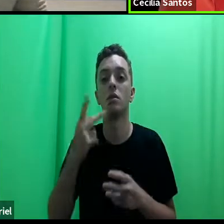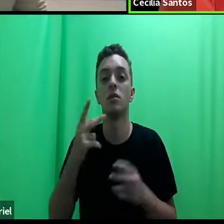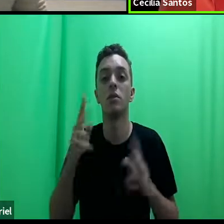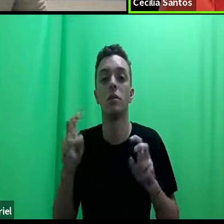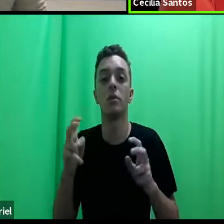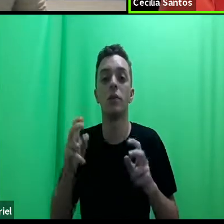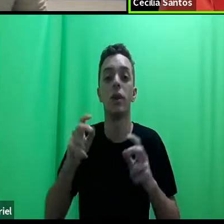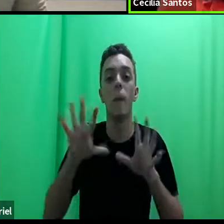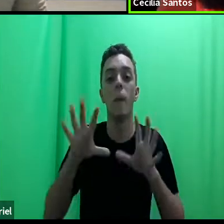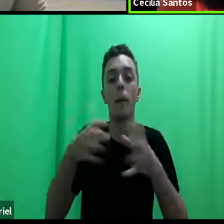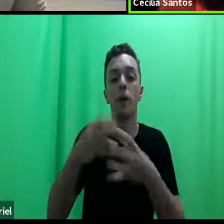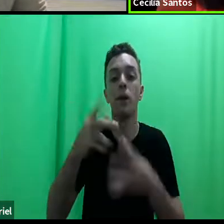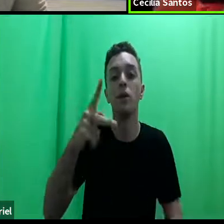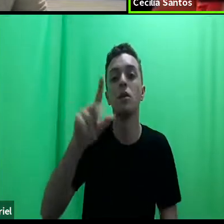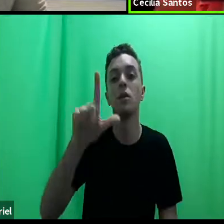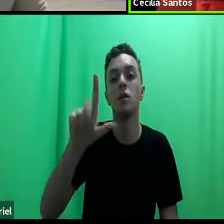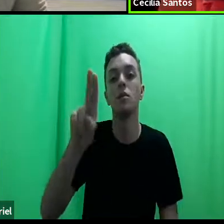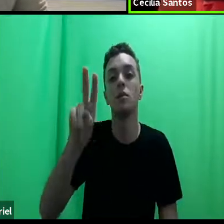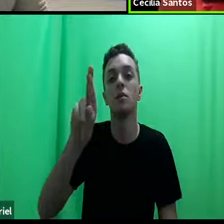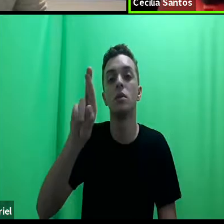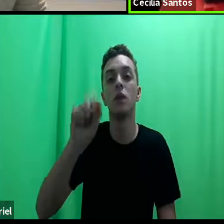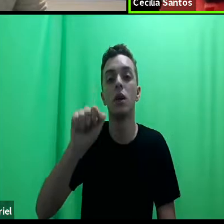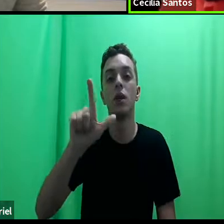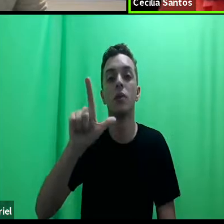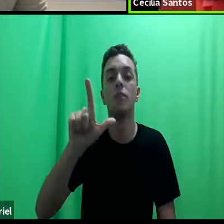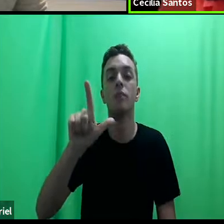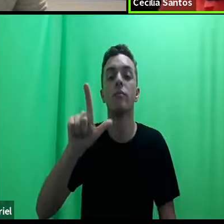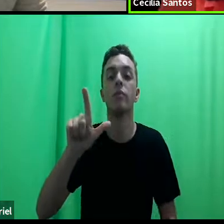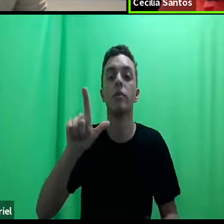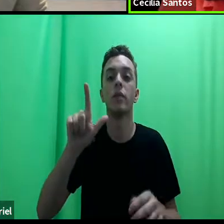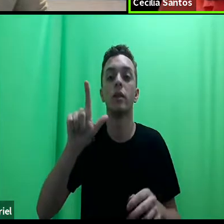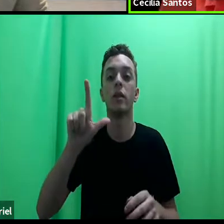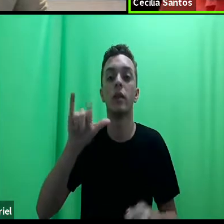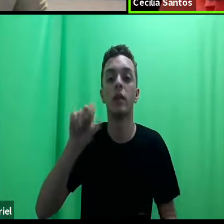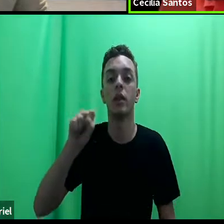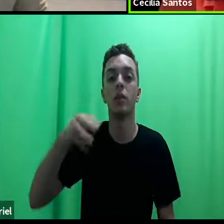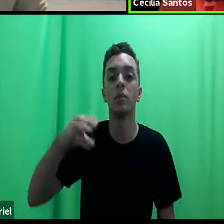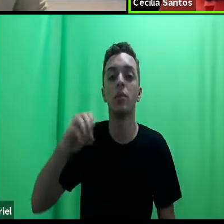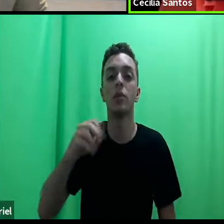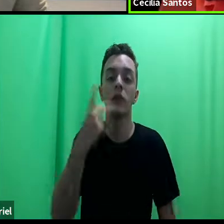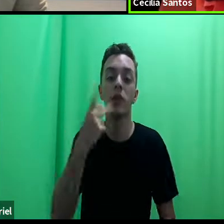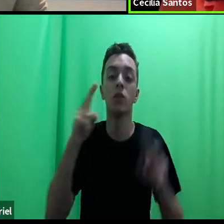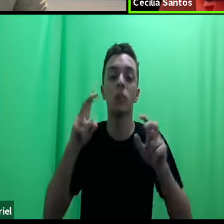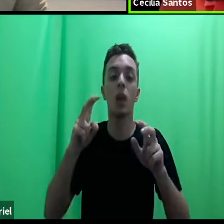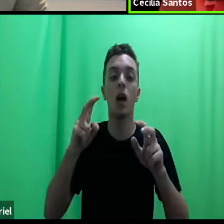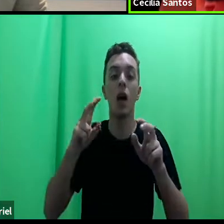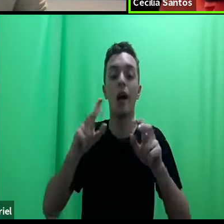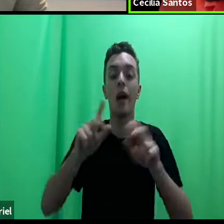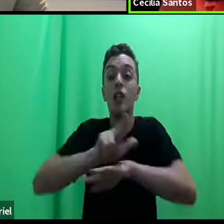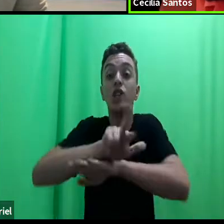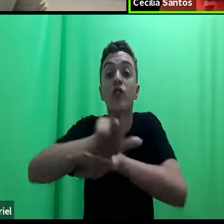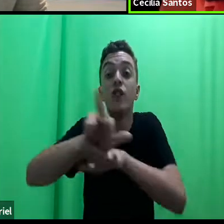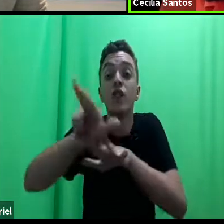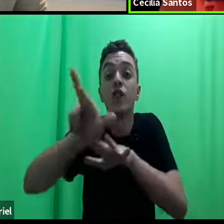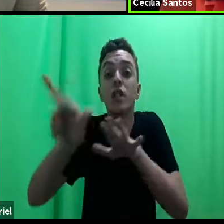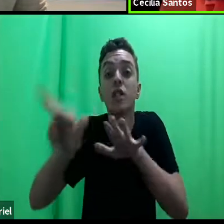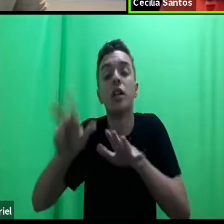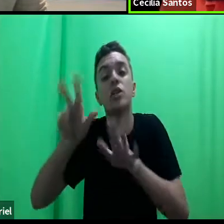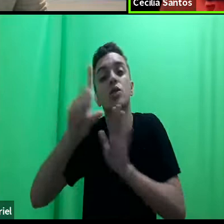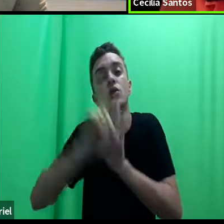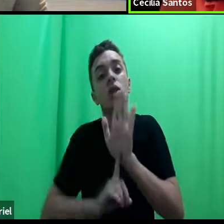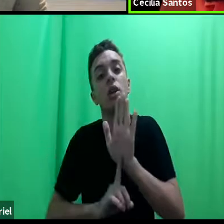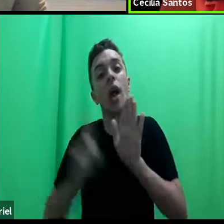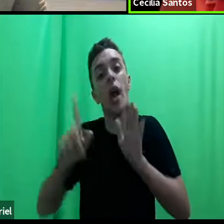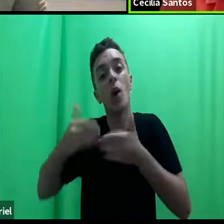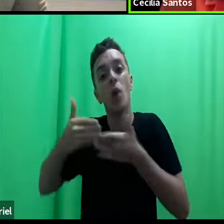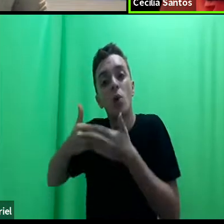pluralismo jurídico é uma, na antropologia do direito, é o ponto de partida, não